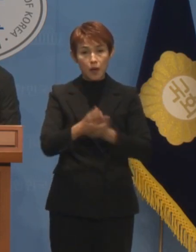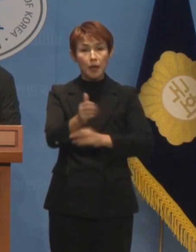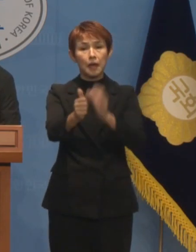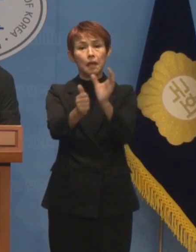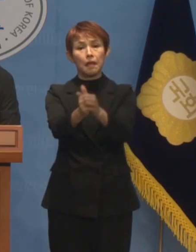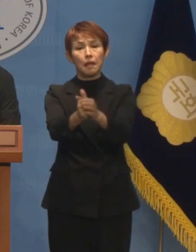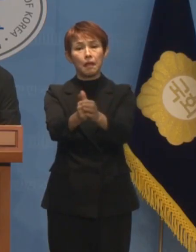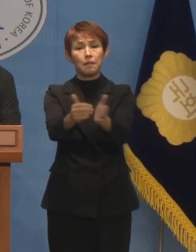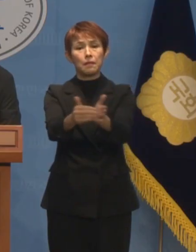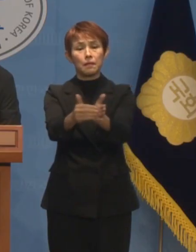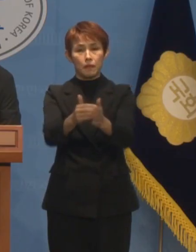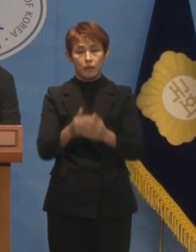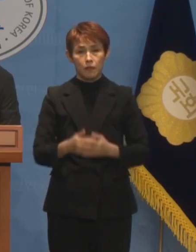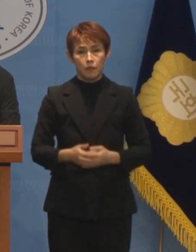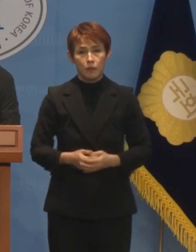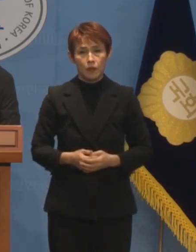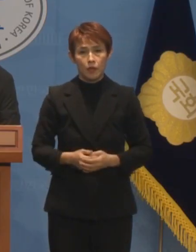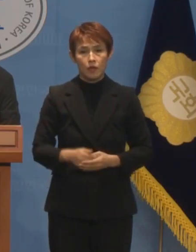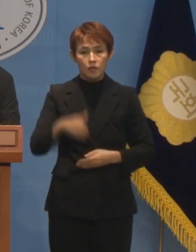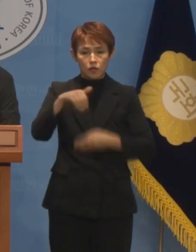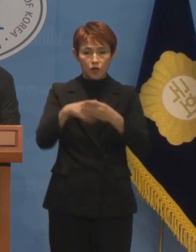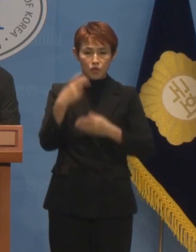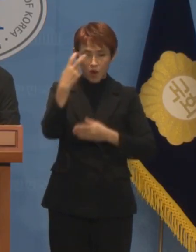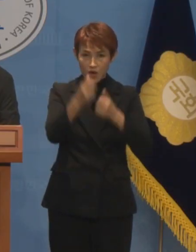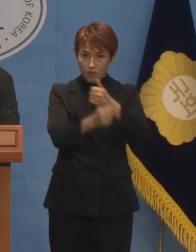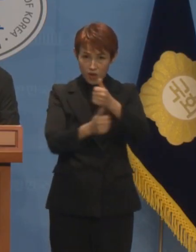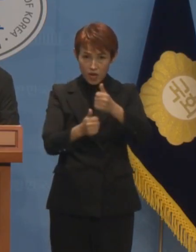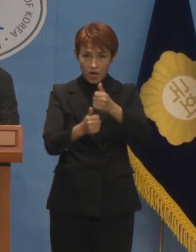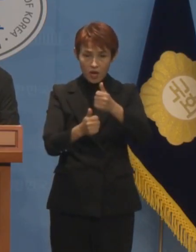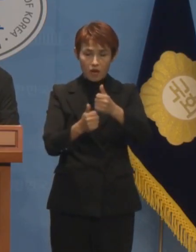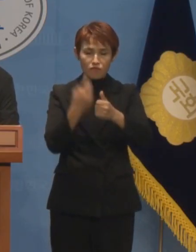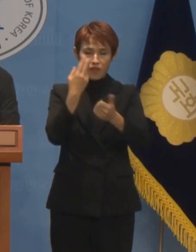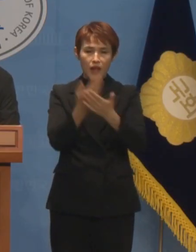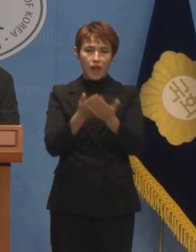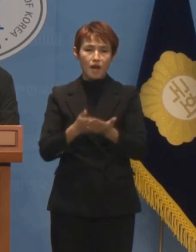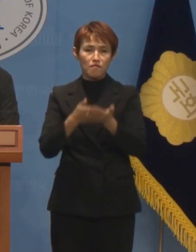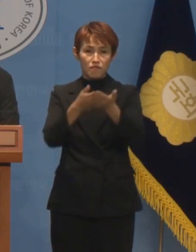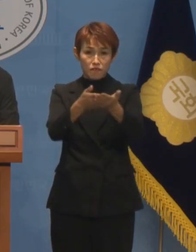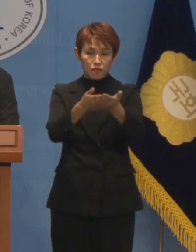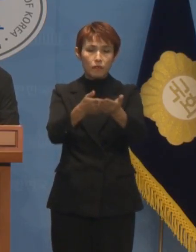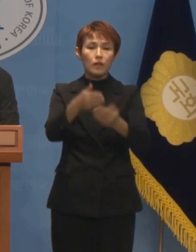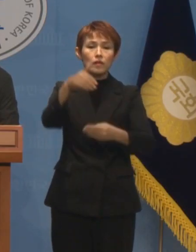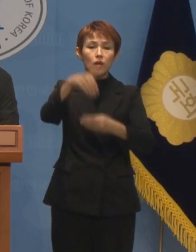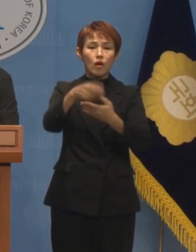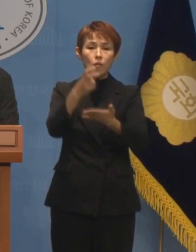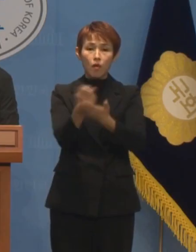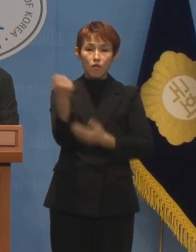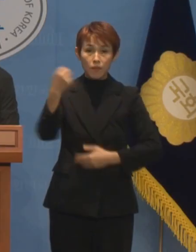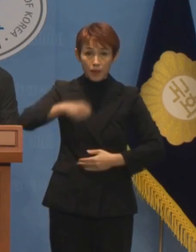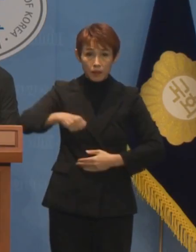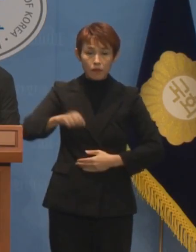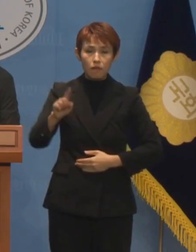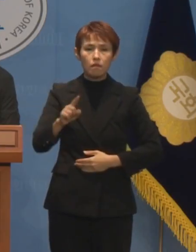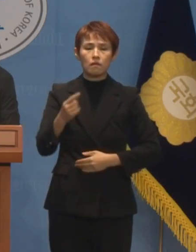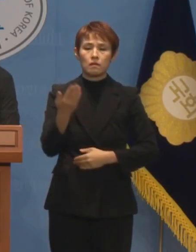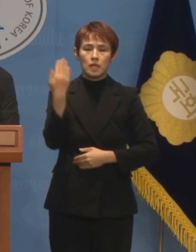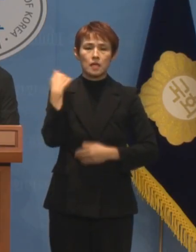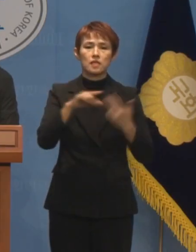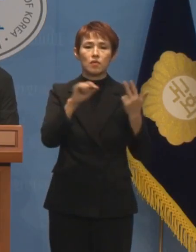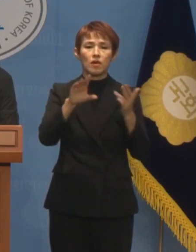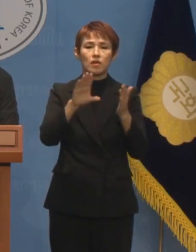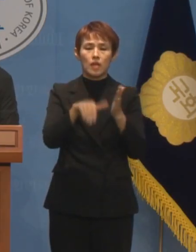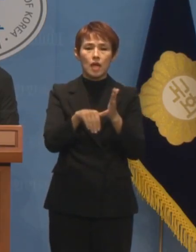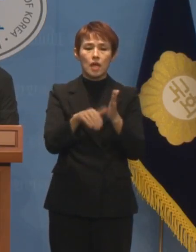않았습니까? 역시 선관위가 수사 의뢰했던 선거법 위반 혐의도 지난 7월에 공소시효